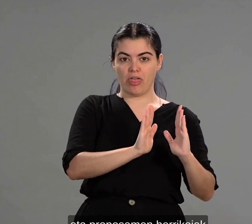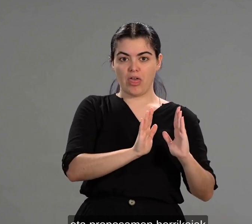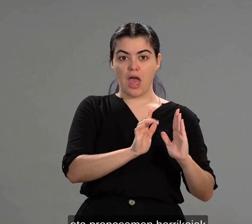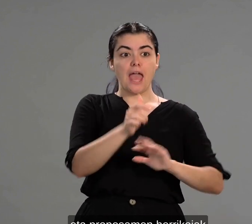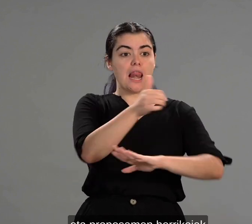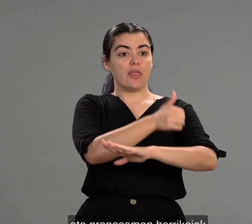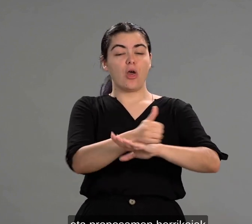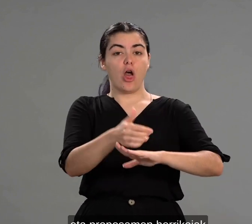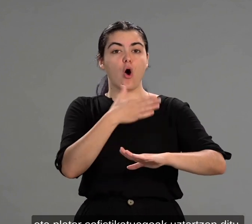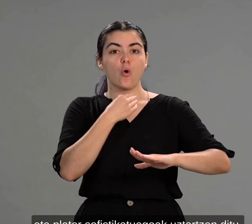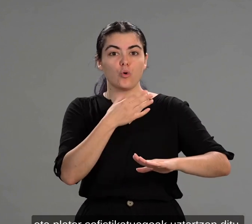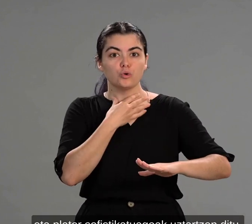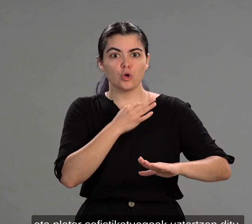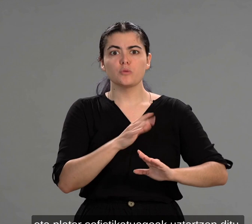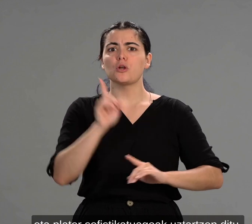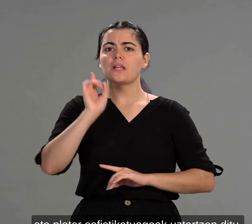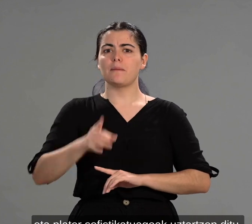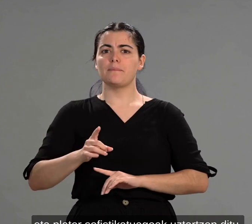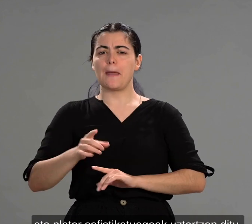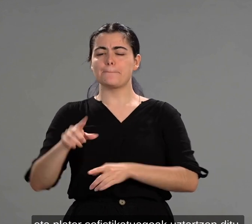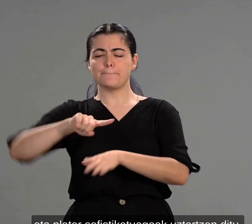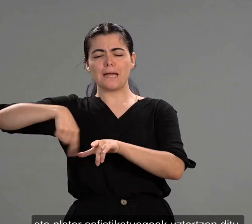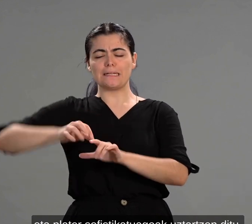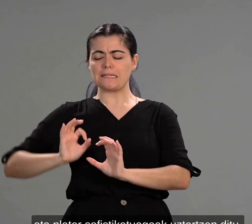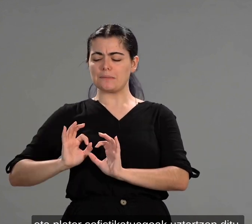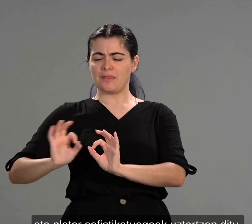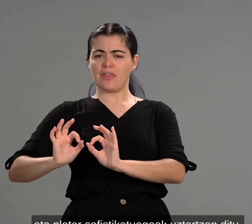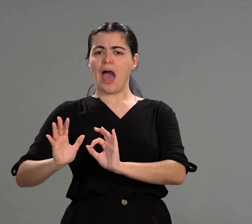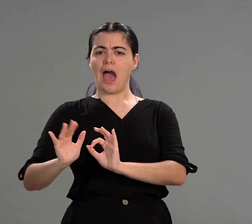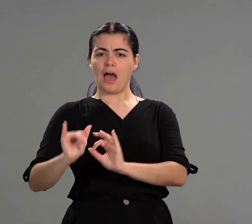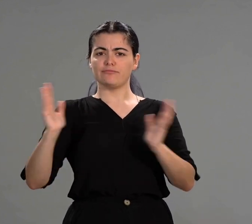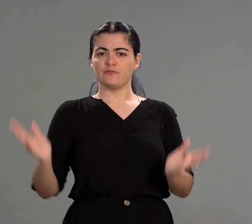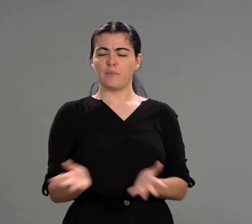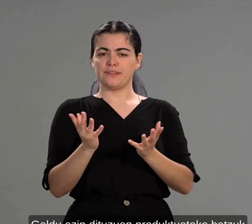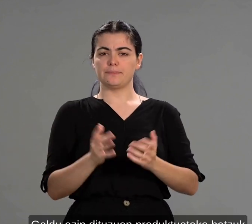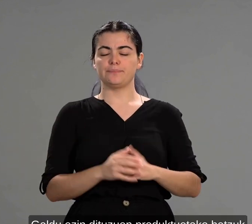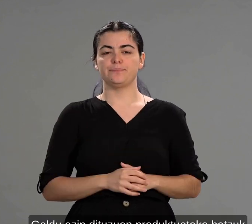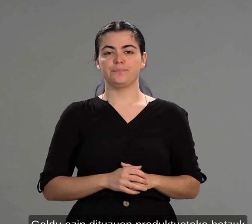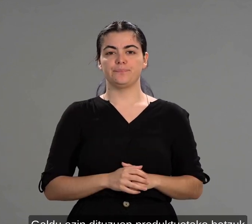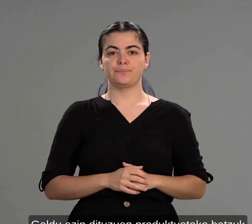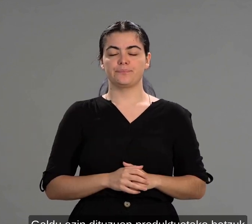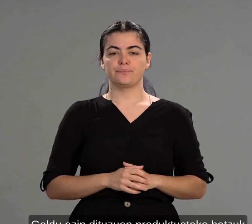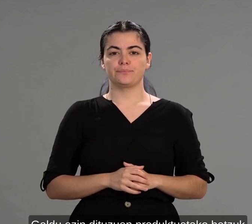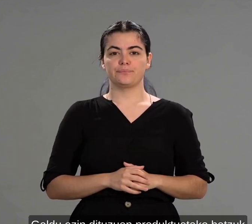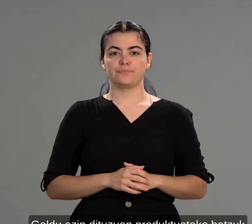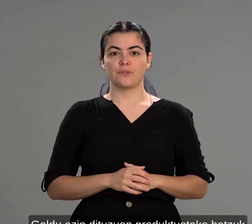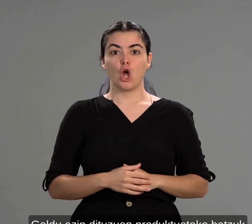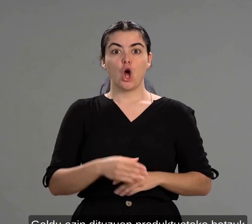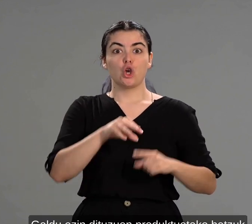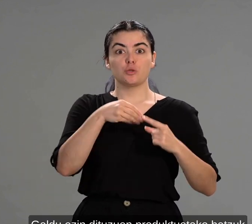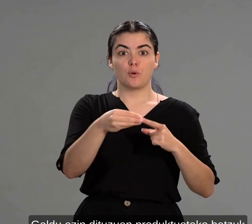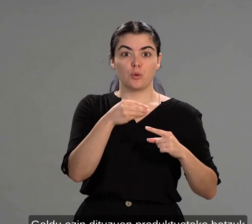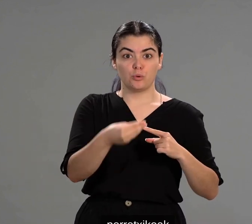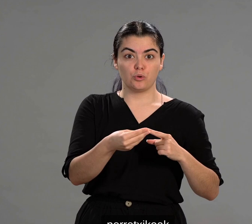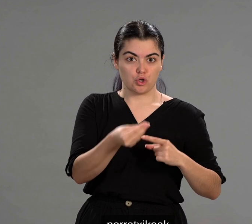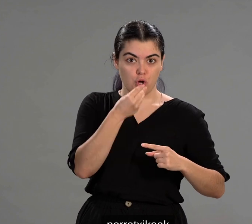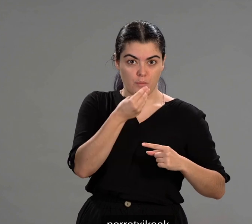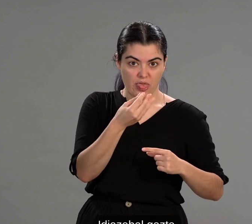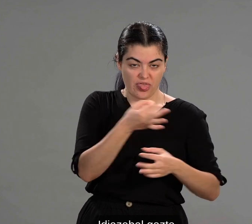erriko jak eta plater sofistikatuagoa kustartzen ditu. Galdu ezin dituzuen produktuetako batzuk, perretsikoak,